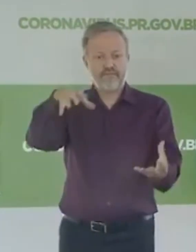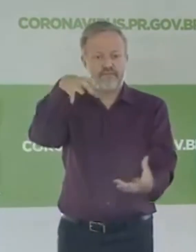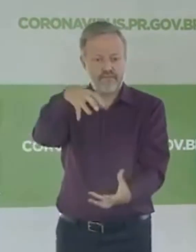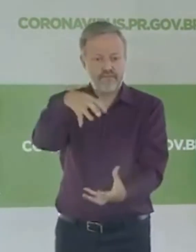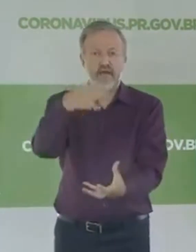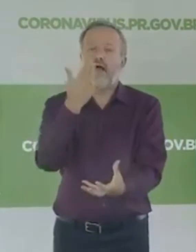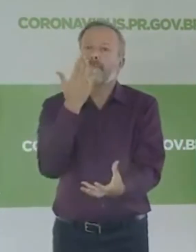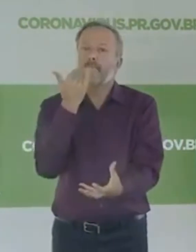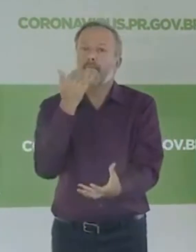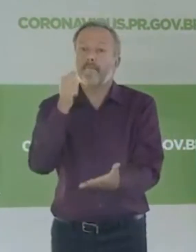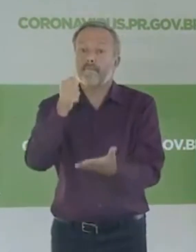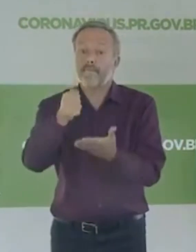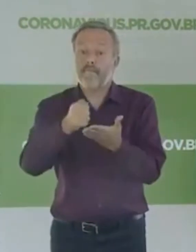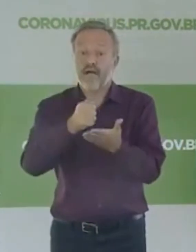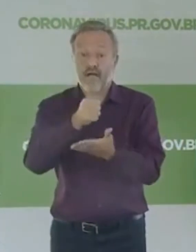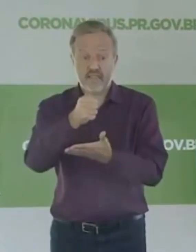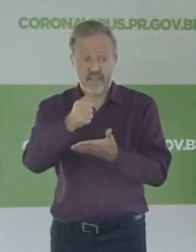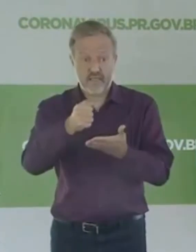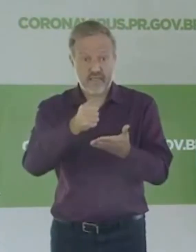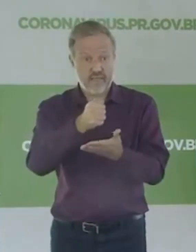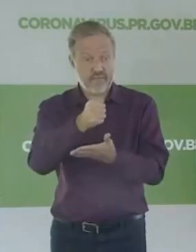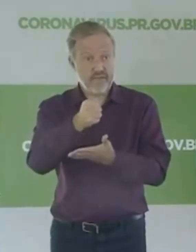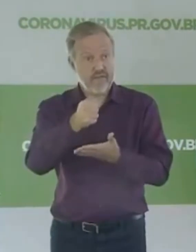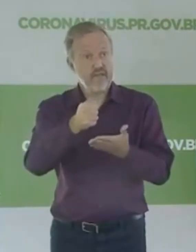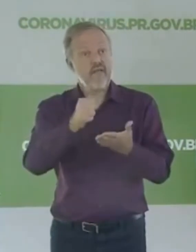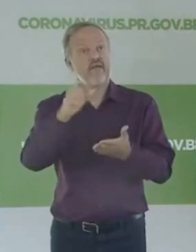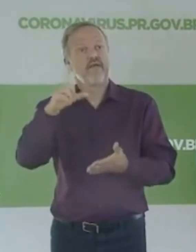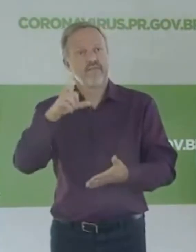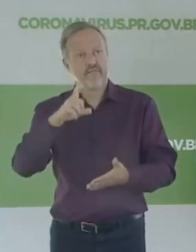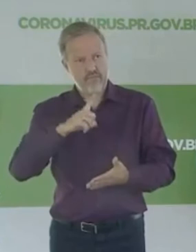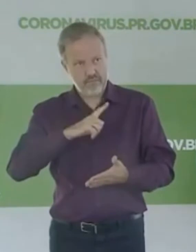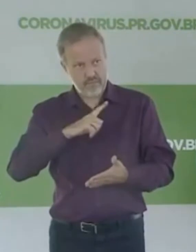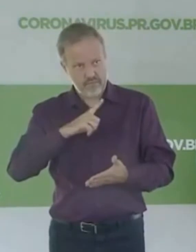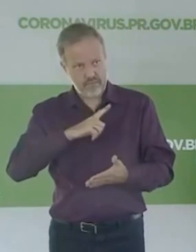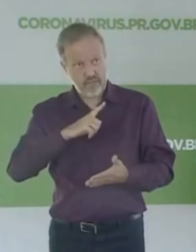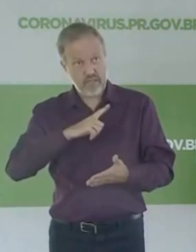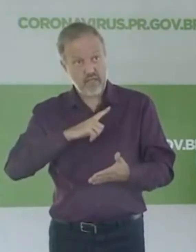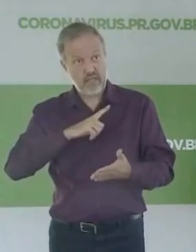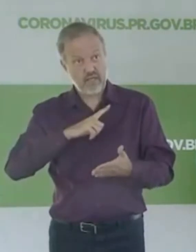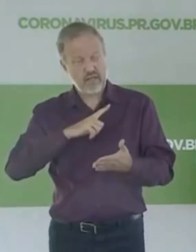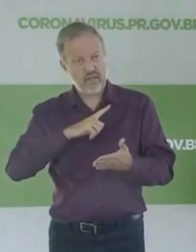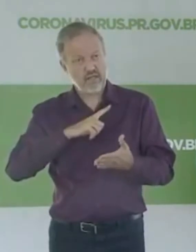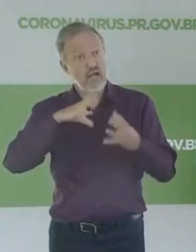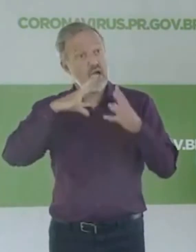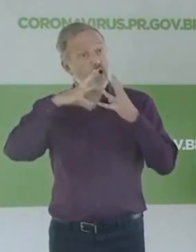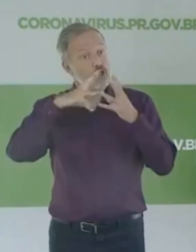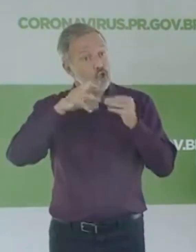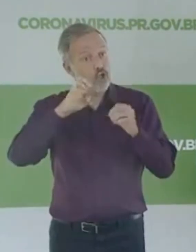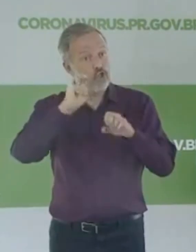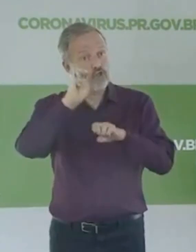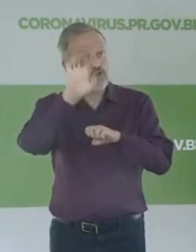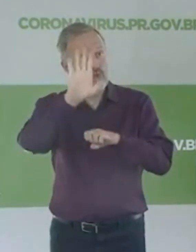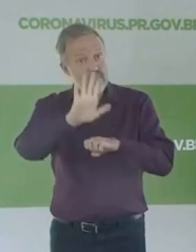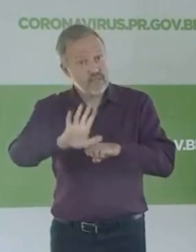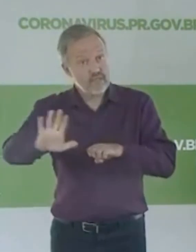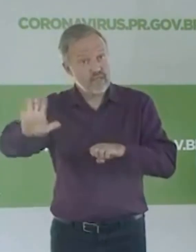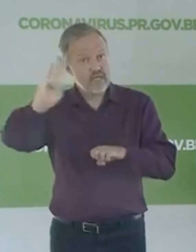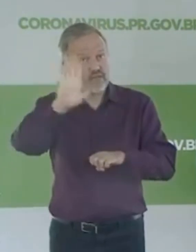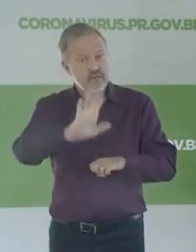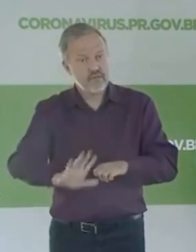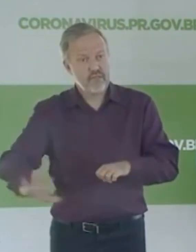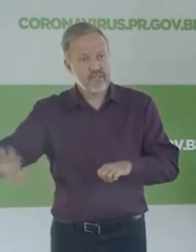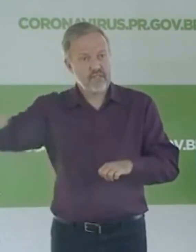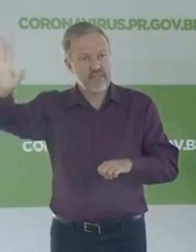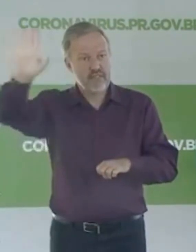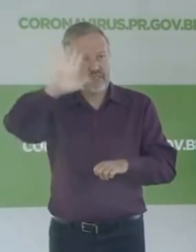isenção tributária, já aproveito e dito, e está sendo estudado por todos os governadores dos estados, junto com a Secretaria da Fazenda, essa possibilidade de você